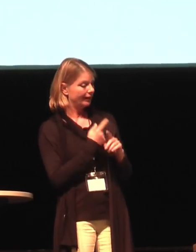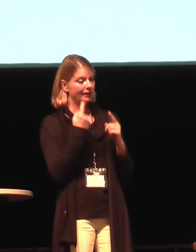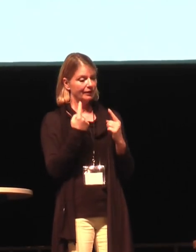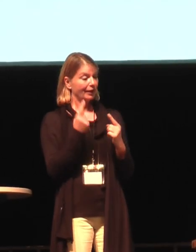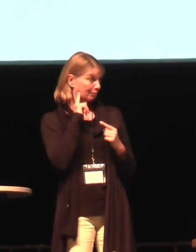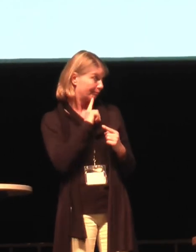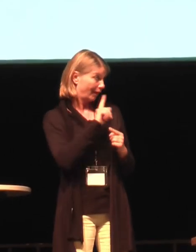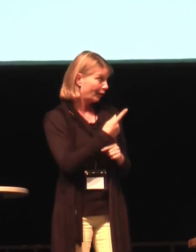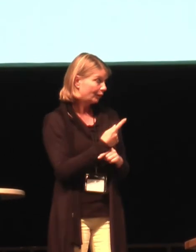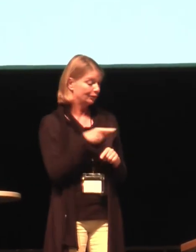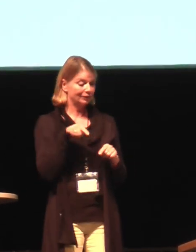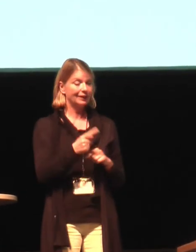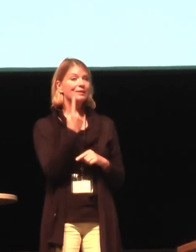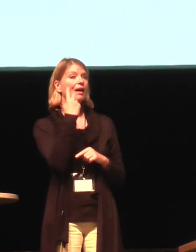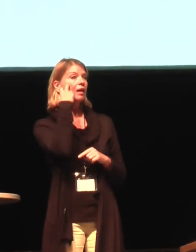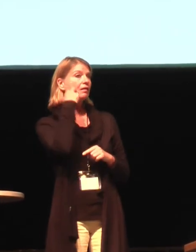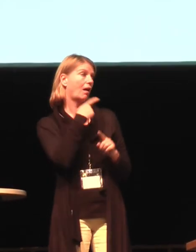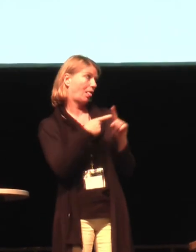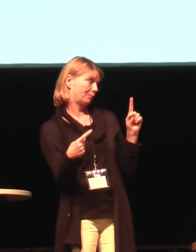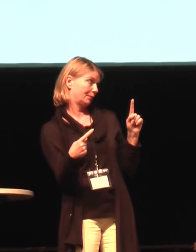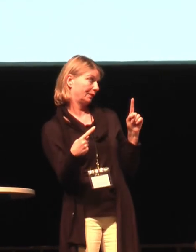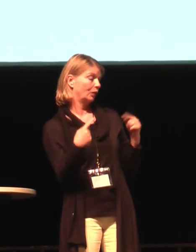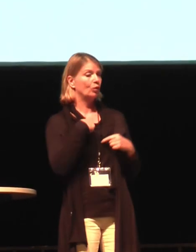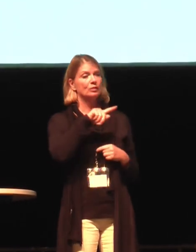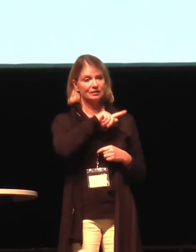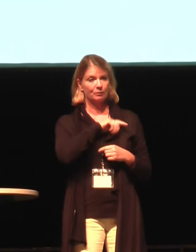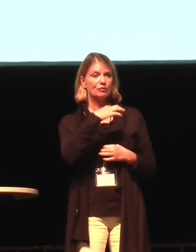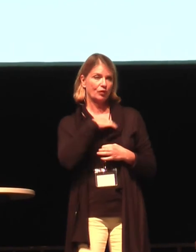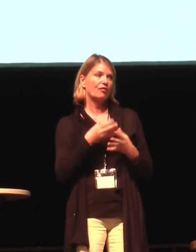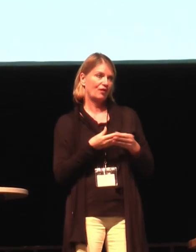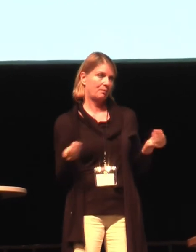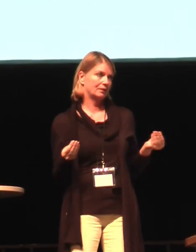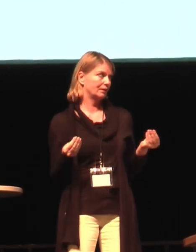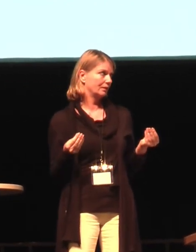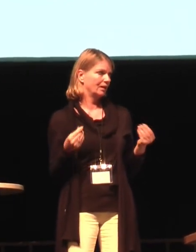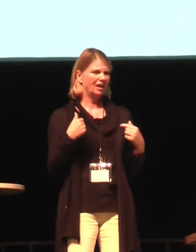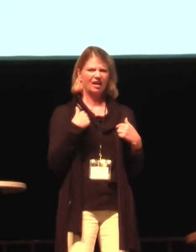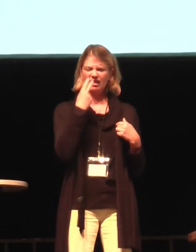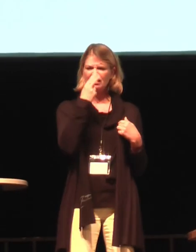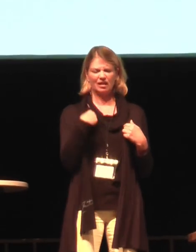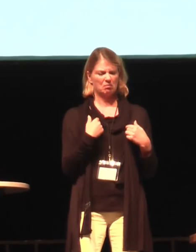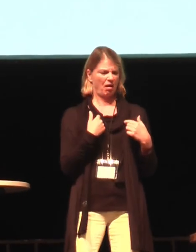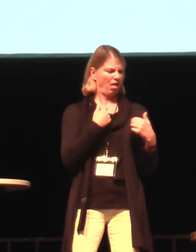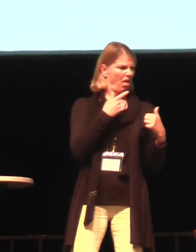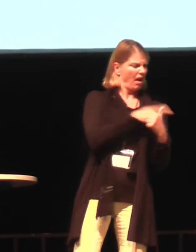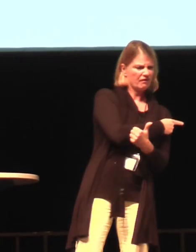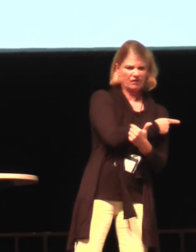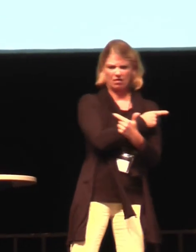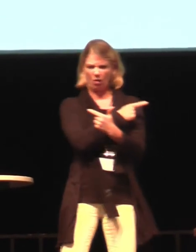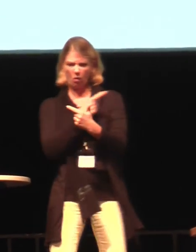Und ich habe das immer sehr vermisst. Ich habe das immer als ein klares Pro und ein Kontra in Bezug auf CI und Gebärdensprache